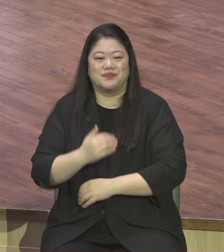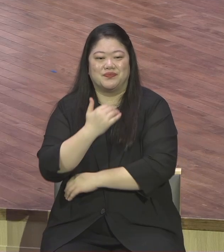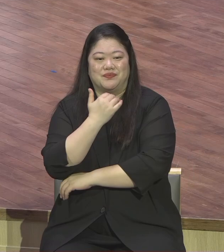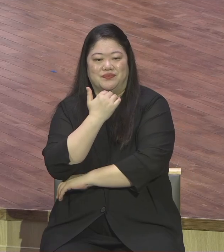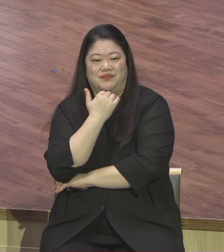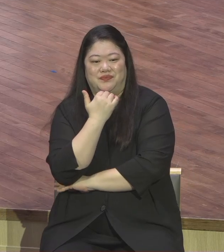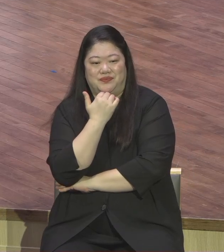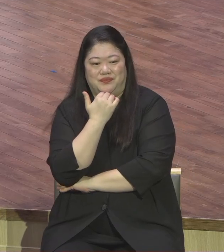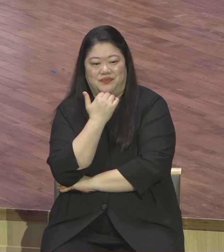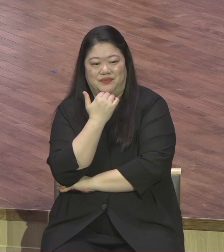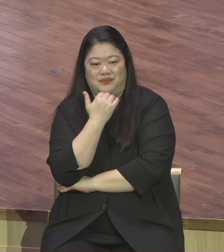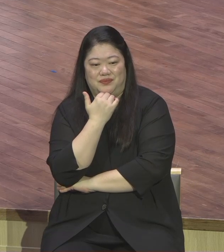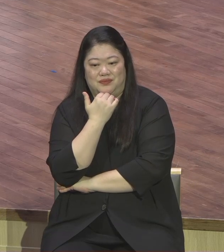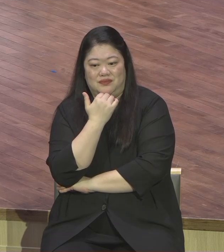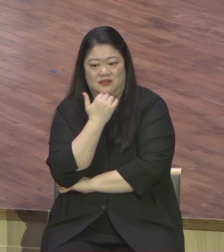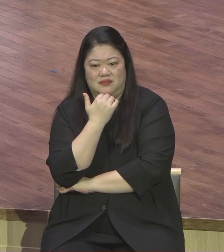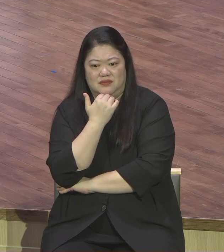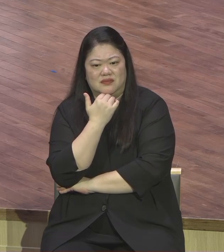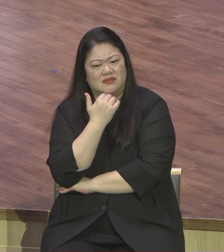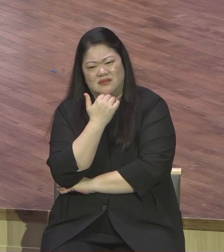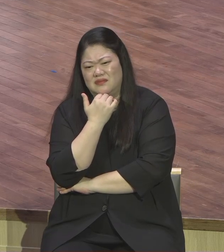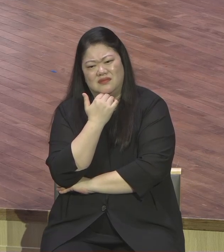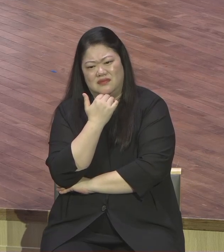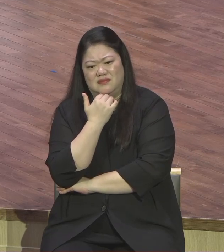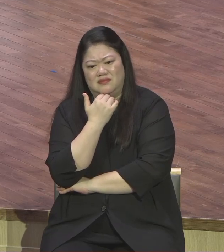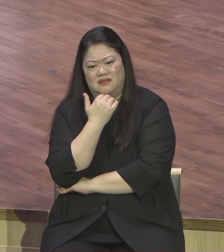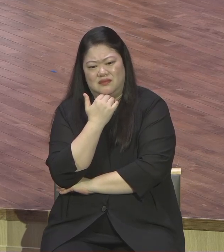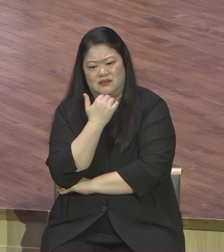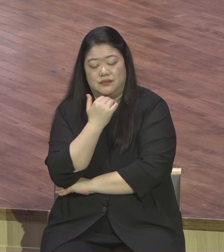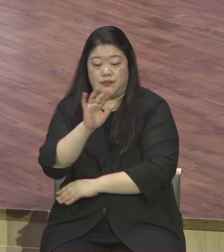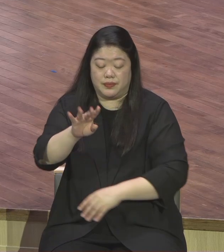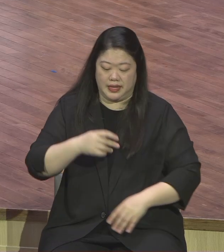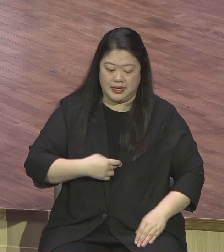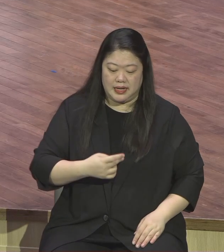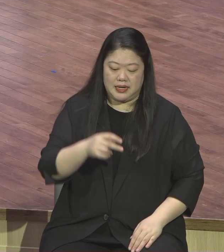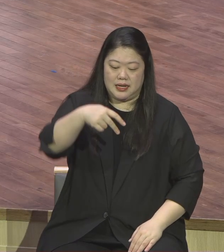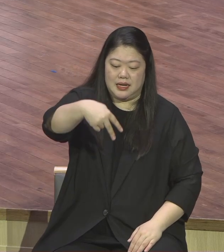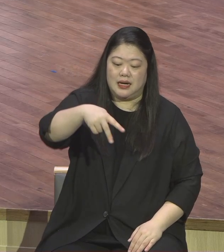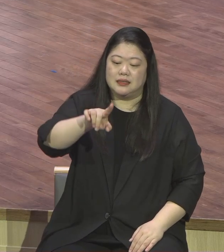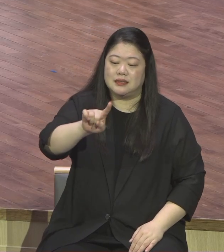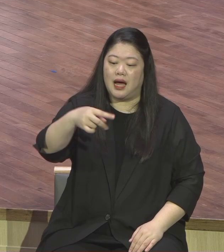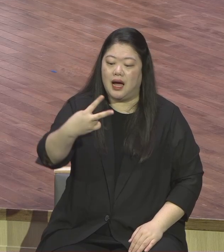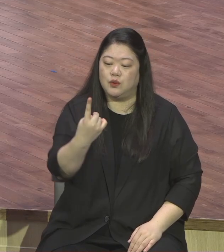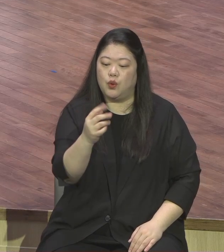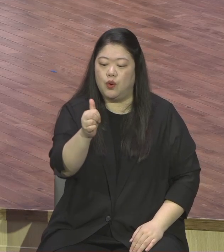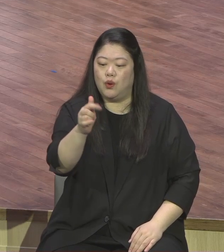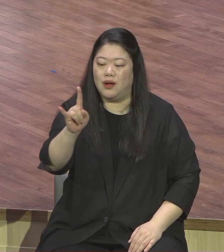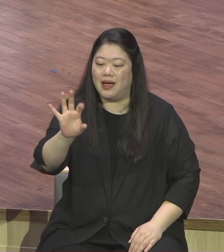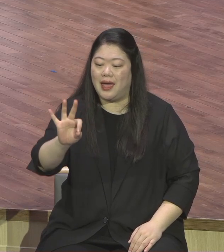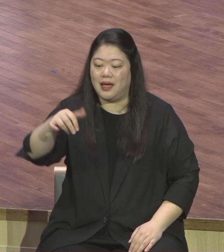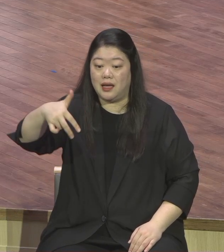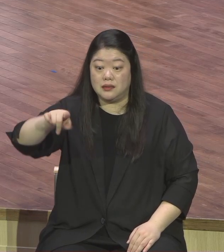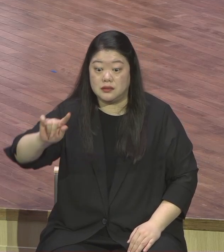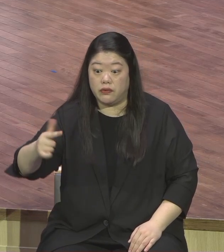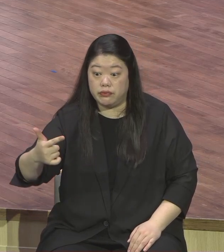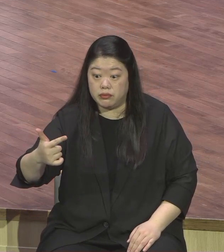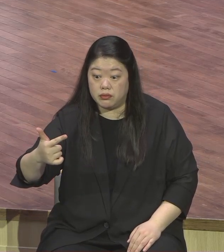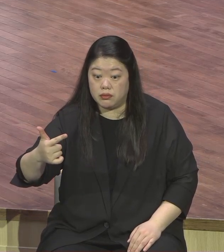액티브하게 액자 4등전 아세요? 예수님의 제자들이 시작이 4등전 2장부터입니다 액티브하게